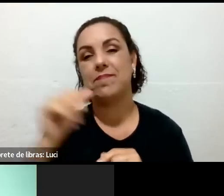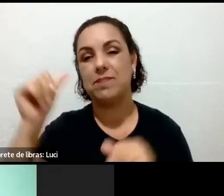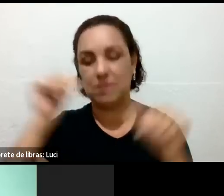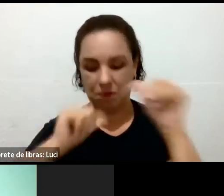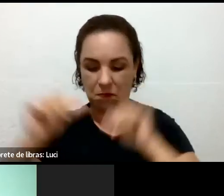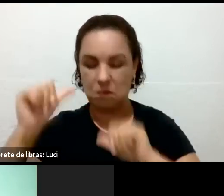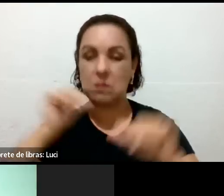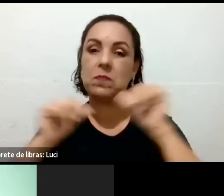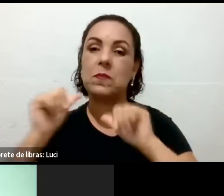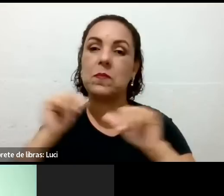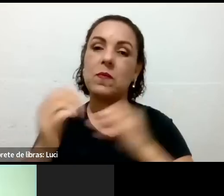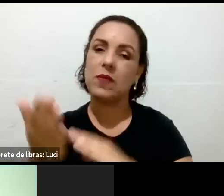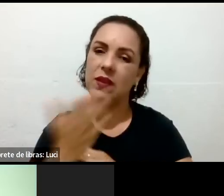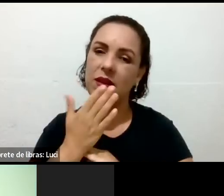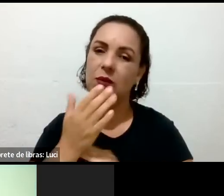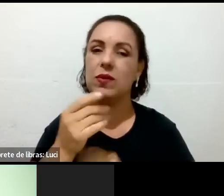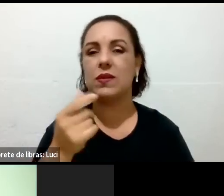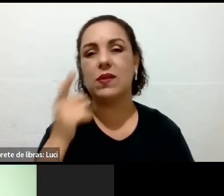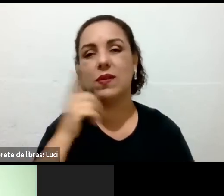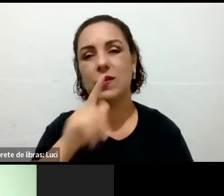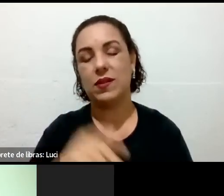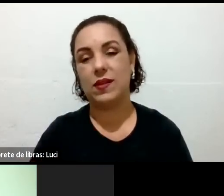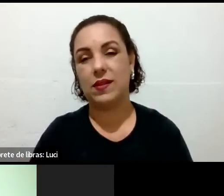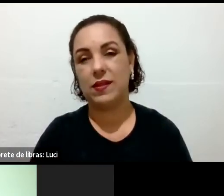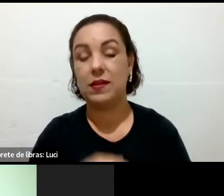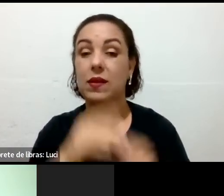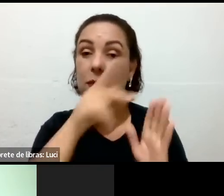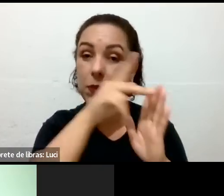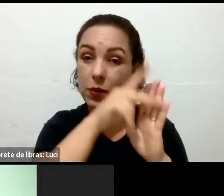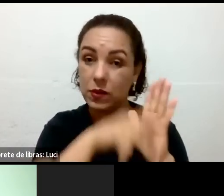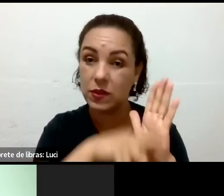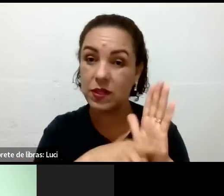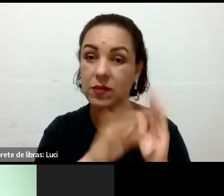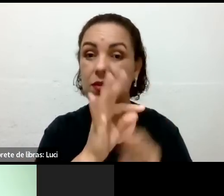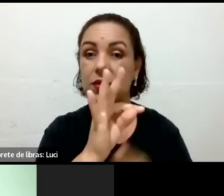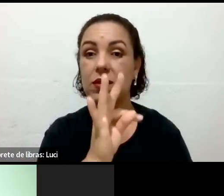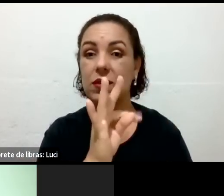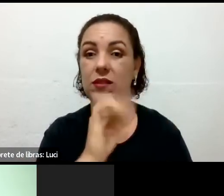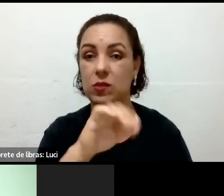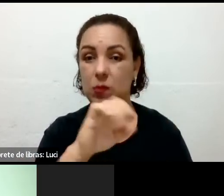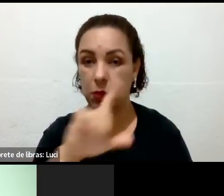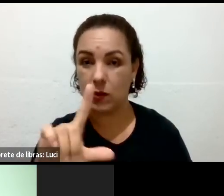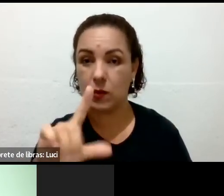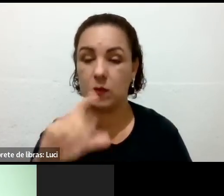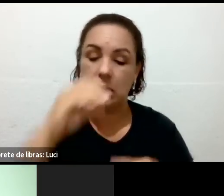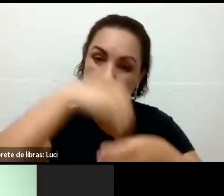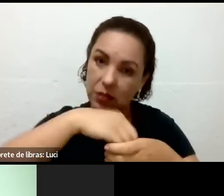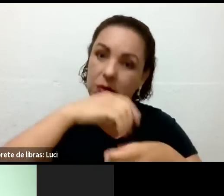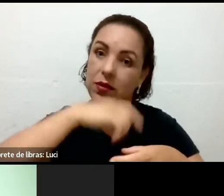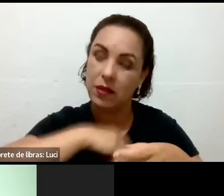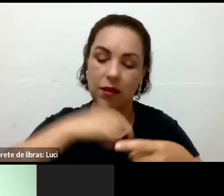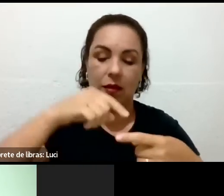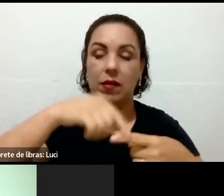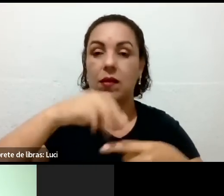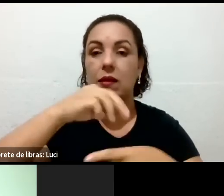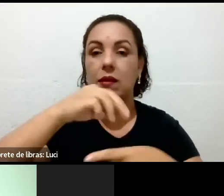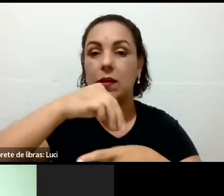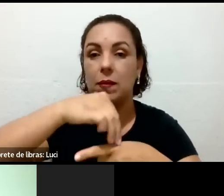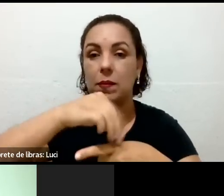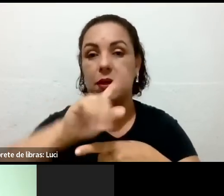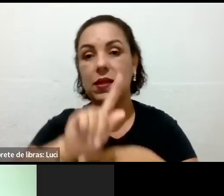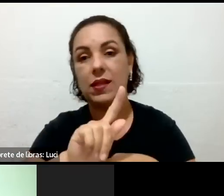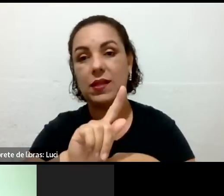você faz uso desse projeto, você vai ter o magnésio em abundância. Todo copo com água vai ter magnésio e pra você é